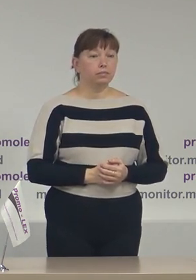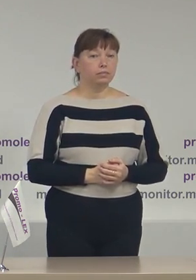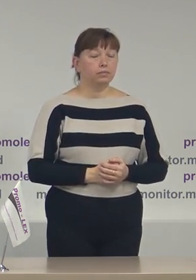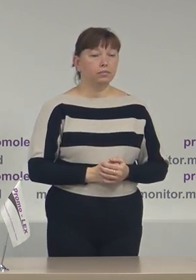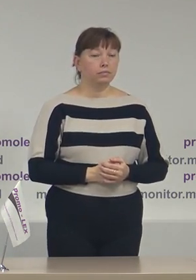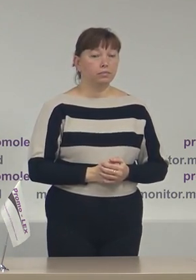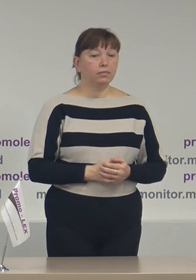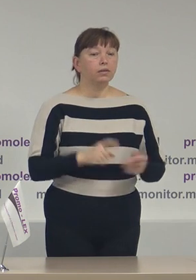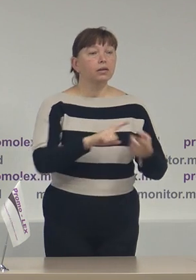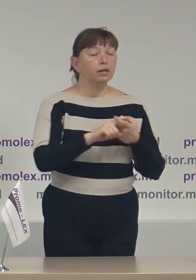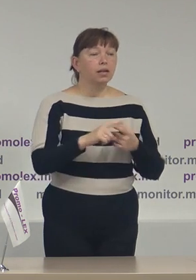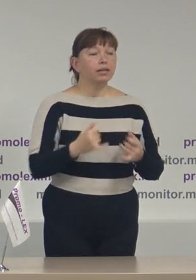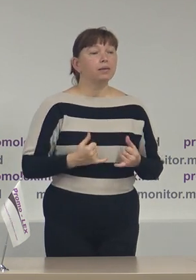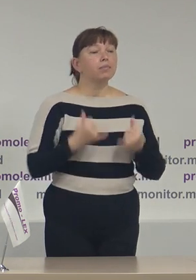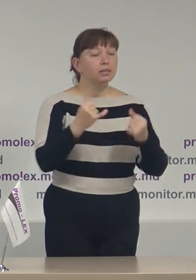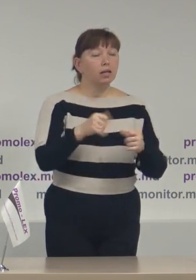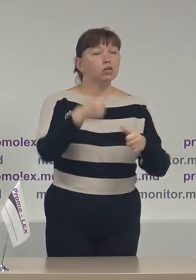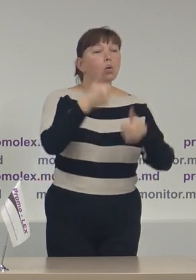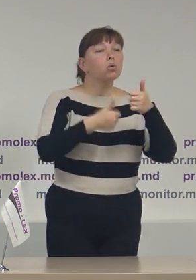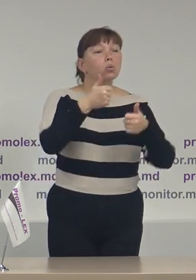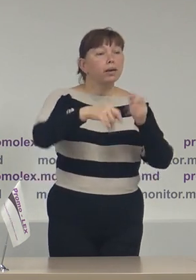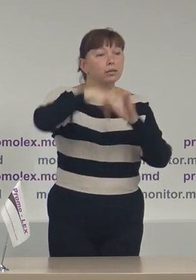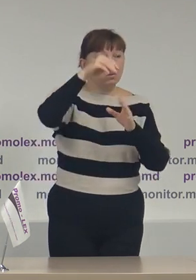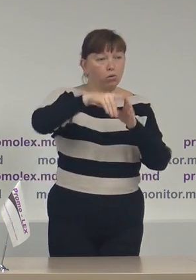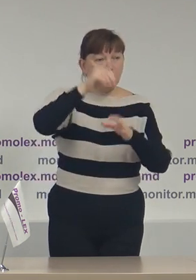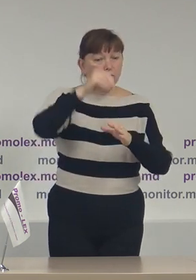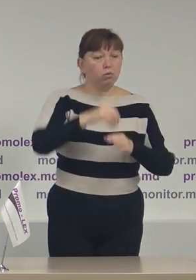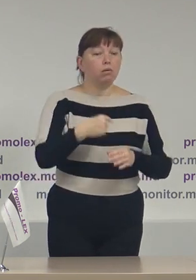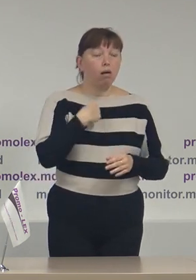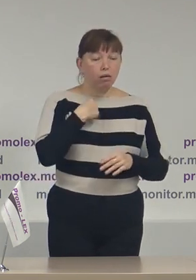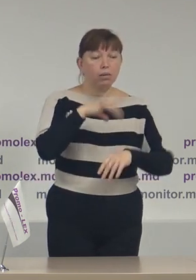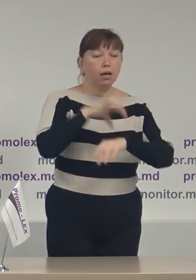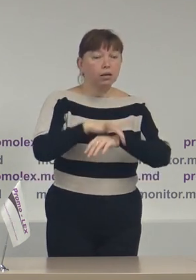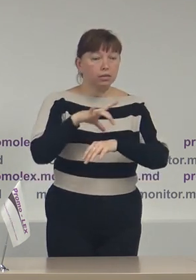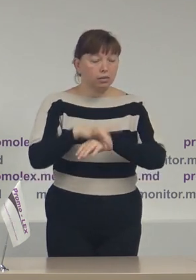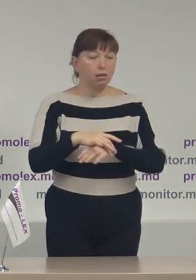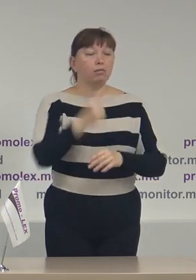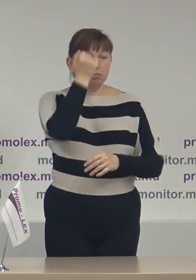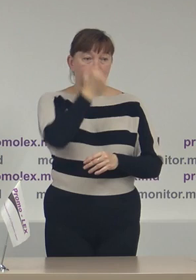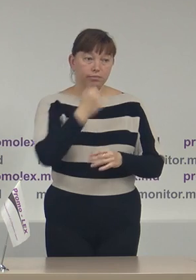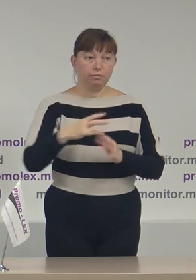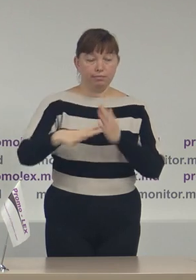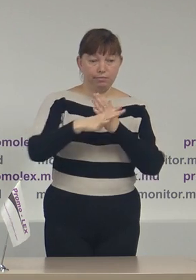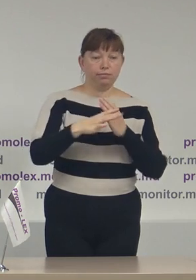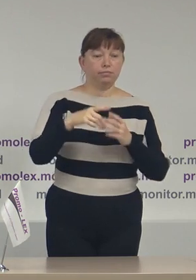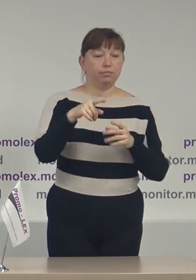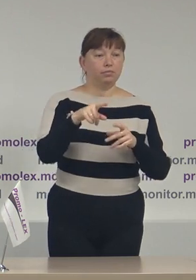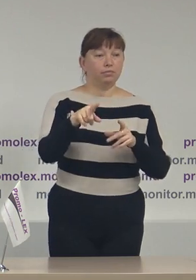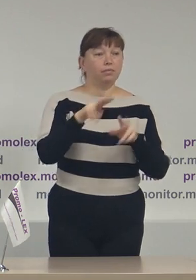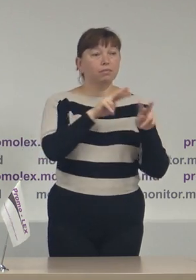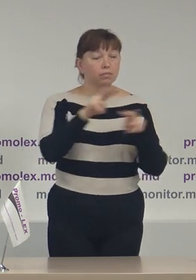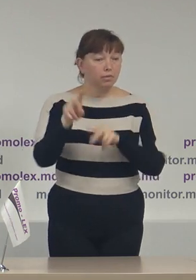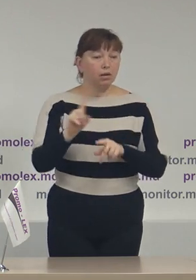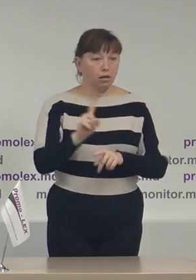Legat de prestația concurenților electorale, am atestat prin intermediul observatorilor noștri campania electorală